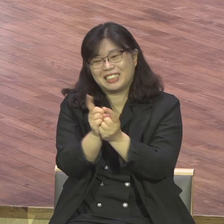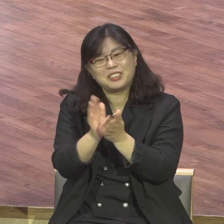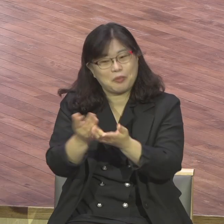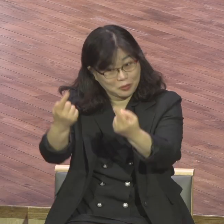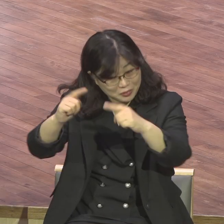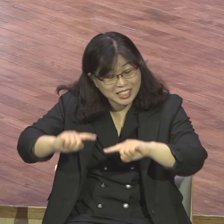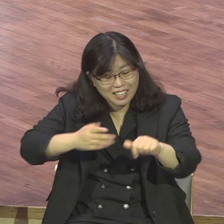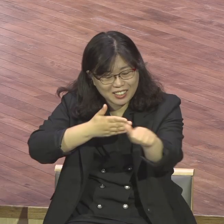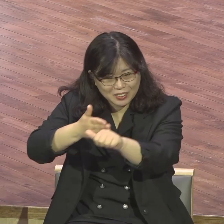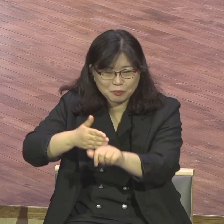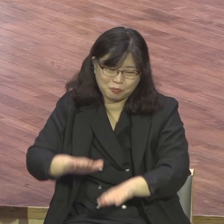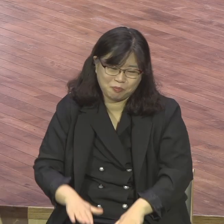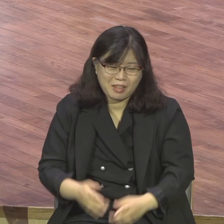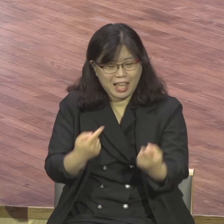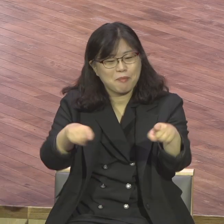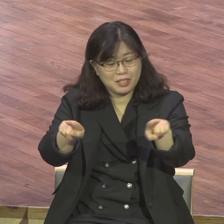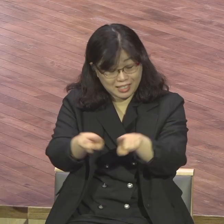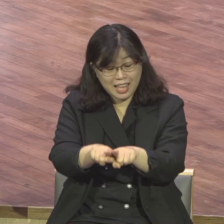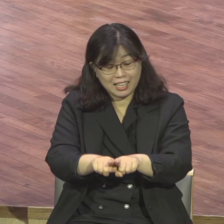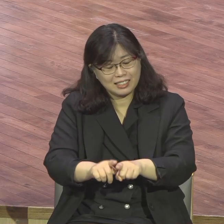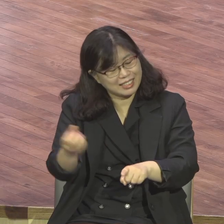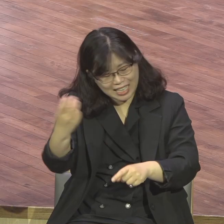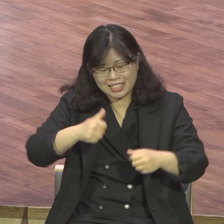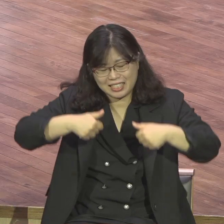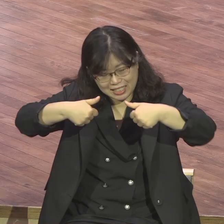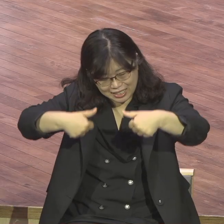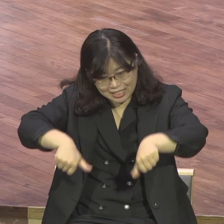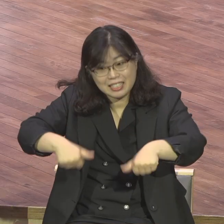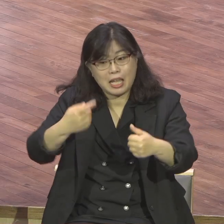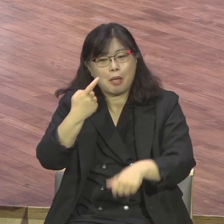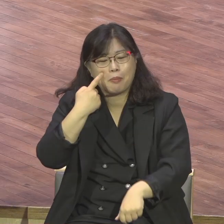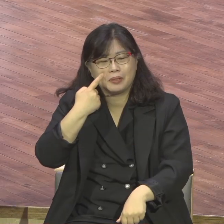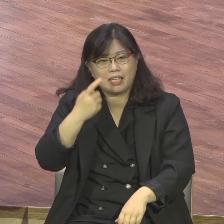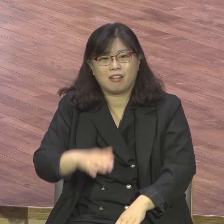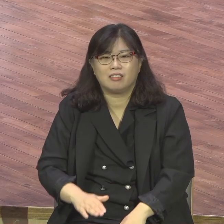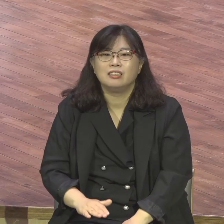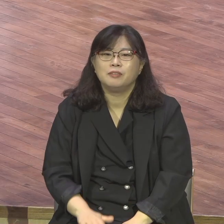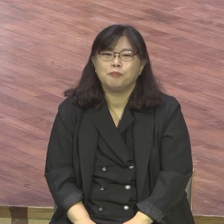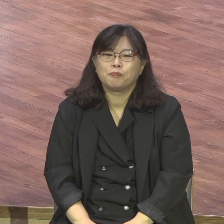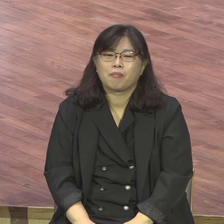해외신도들 같이 손으로 인사합시다 말씀을 삶속에 실천합시다